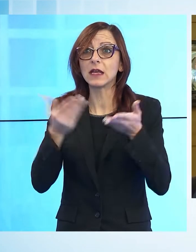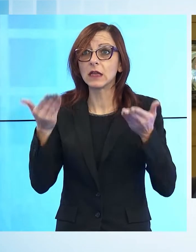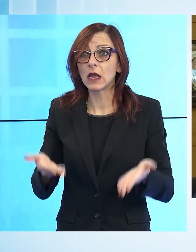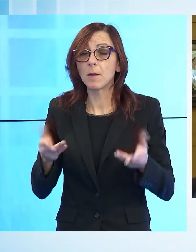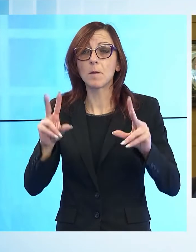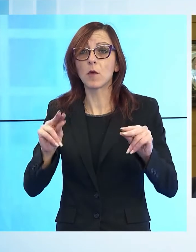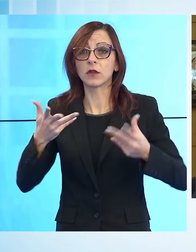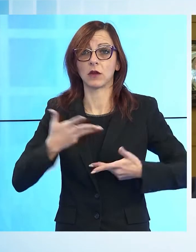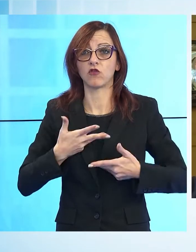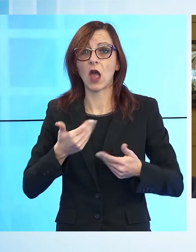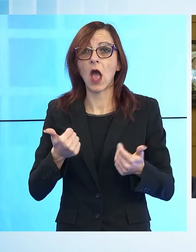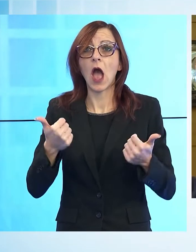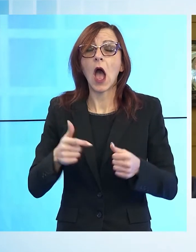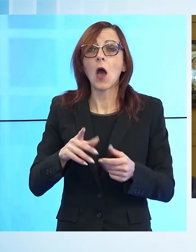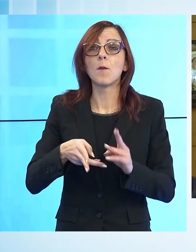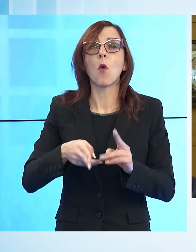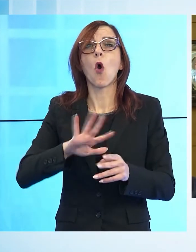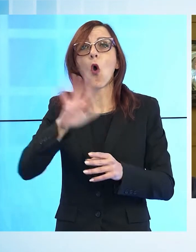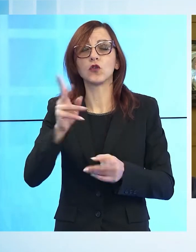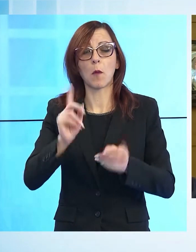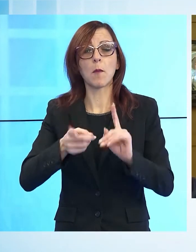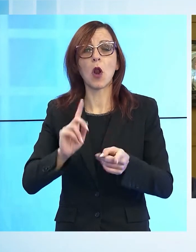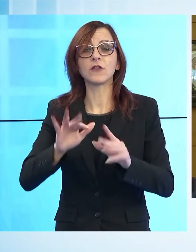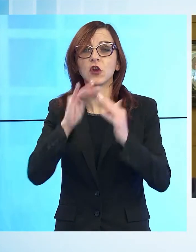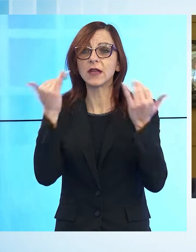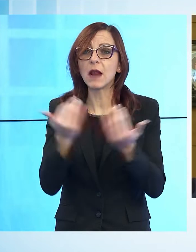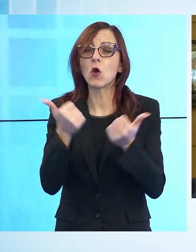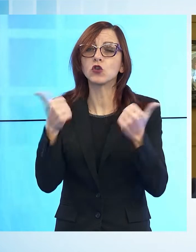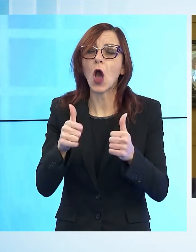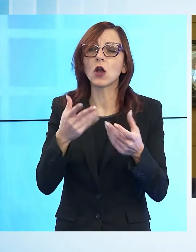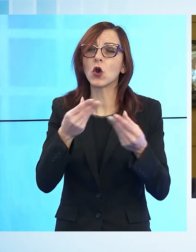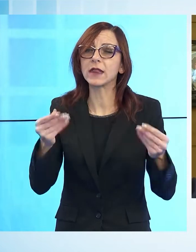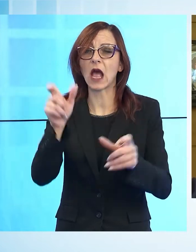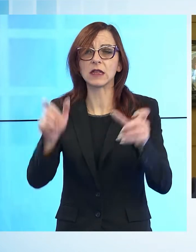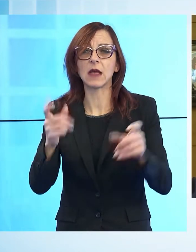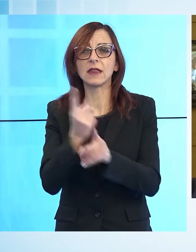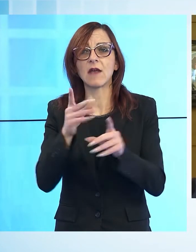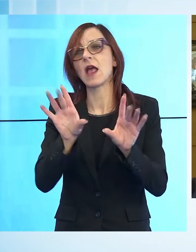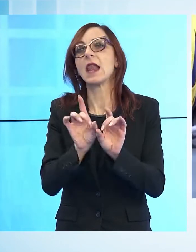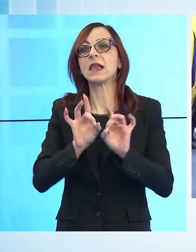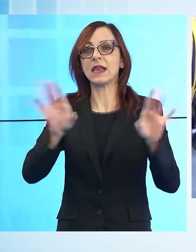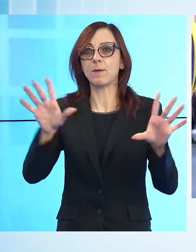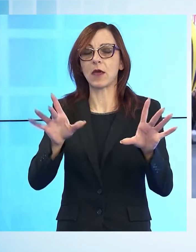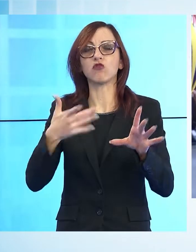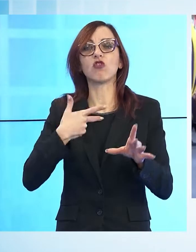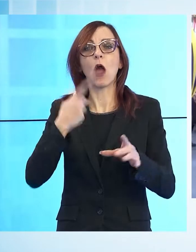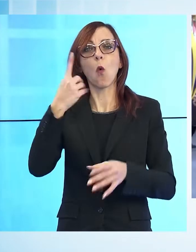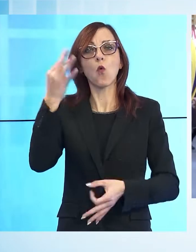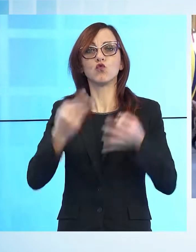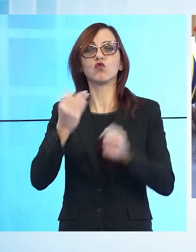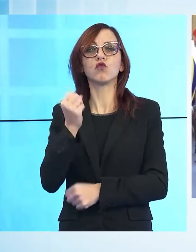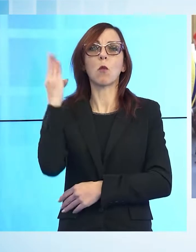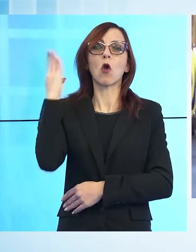paesi più della popolazione mondiale da liberare dal sapere che un giudice può condannarti alla pena